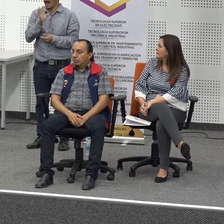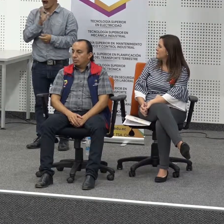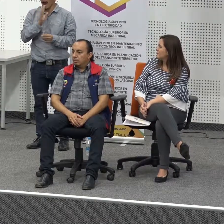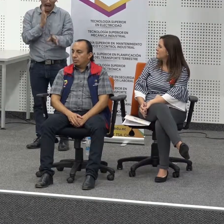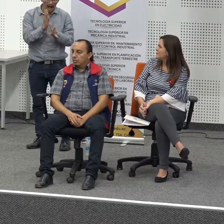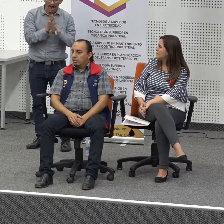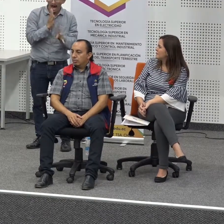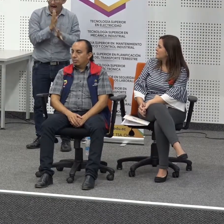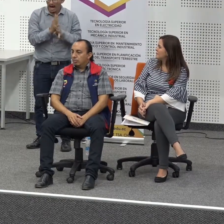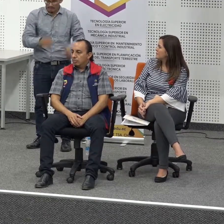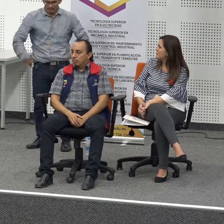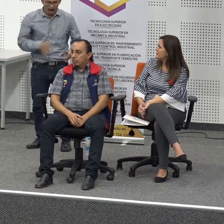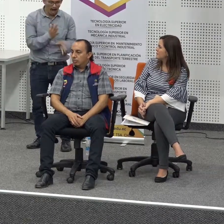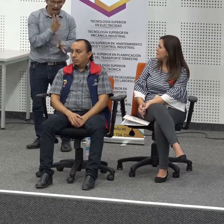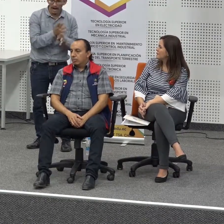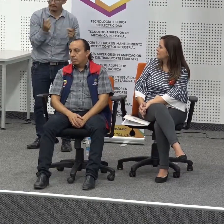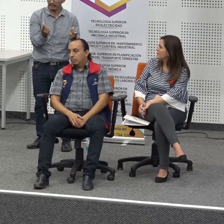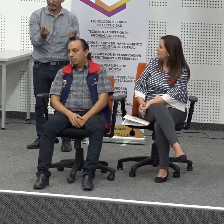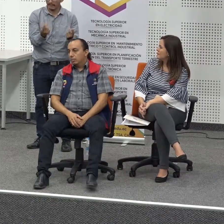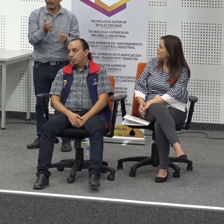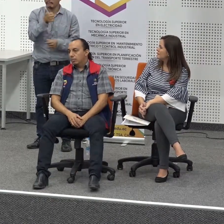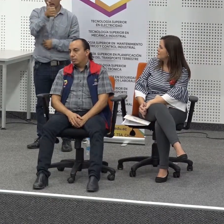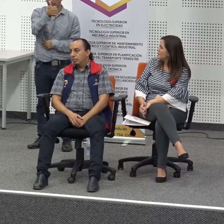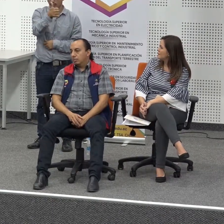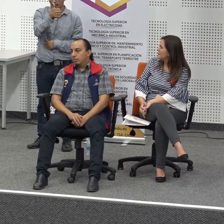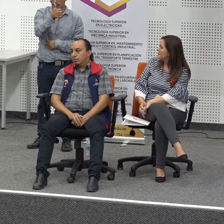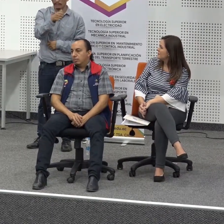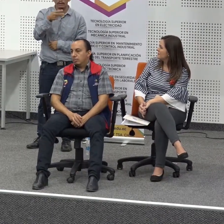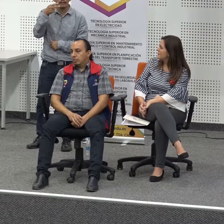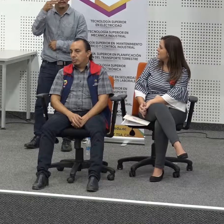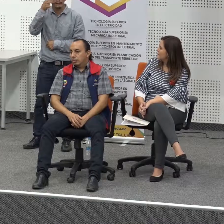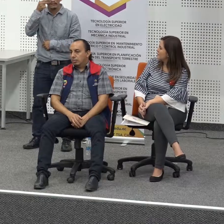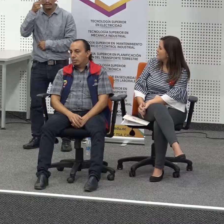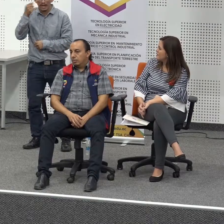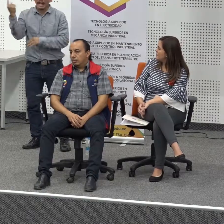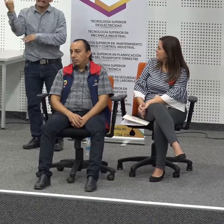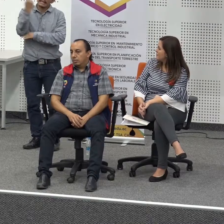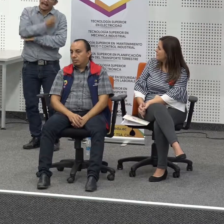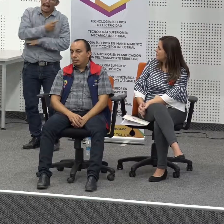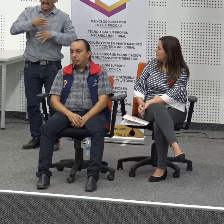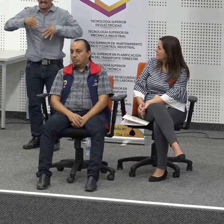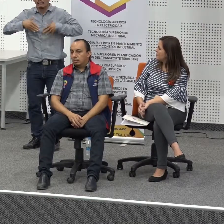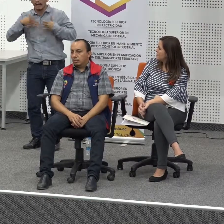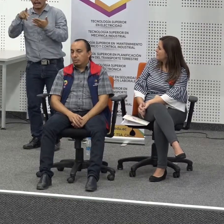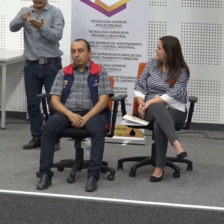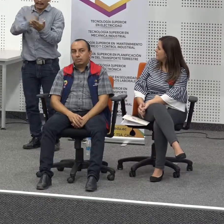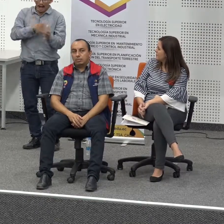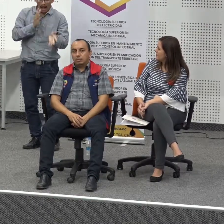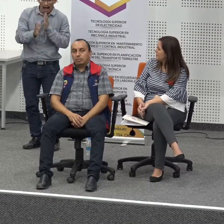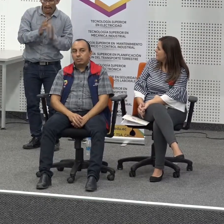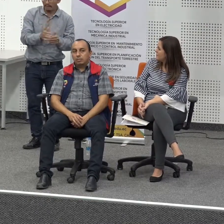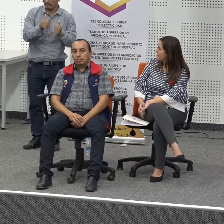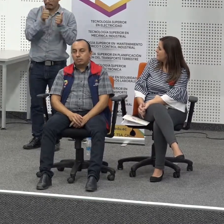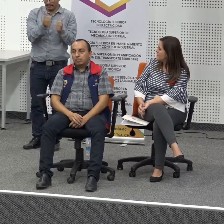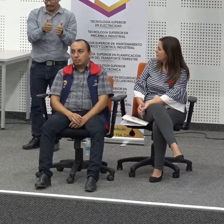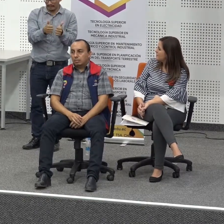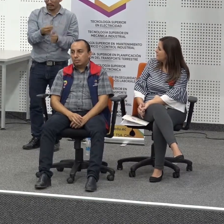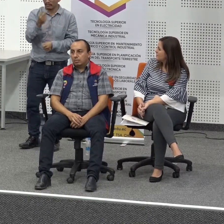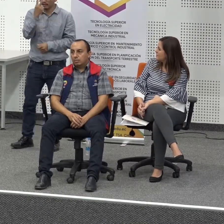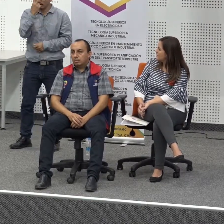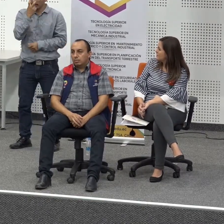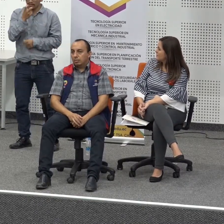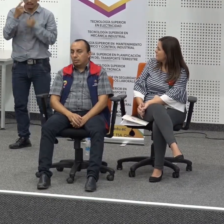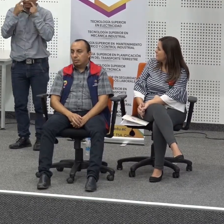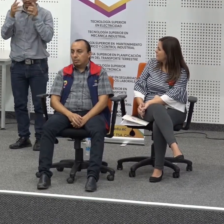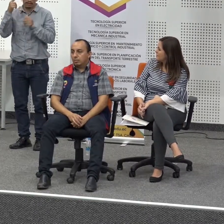que ustedes son las personas políticas que muchas veces hablamos hablamos hablamos sí y decimos muchas cosas pero hay algunas cosas específicas de